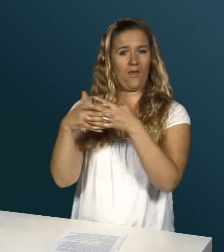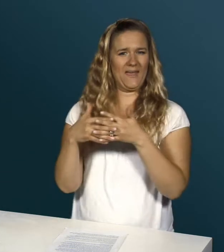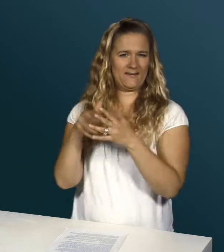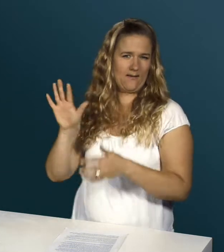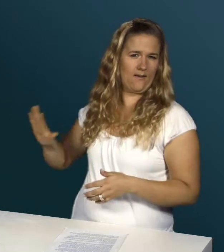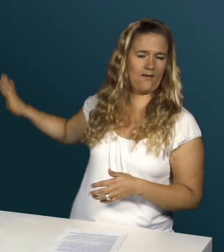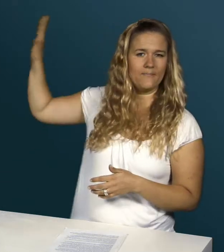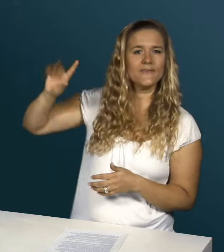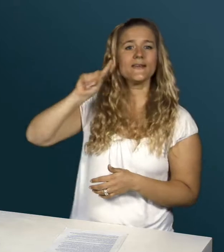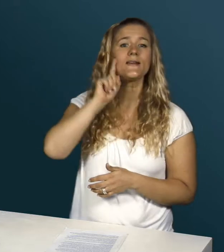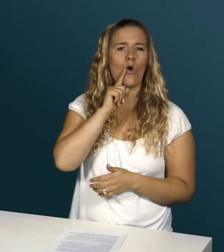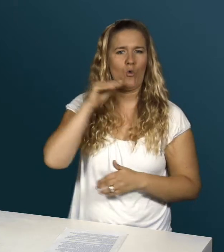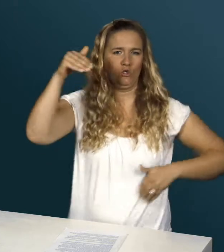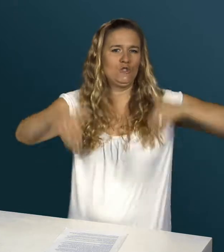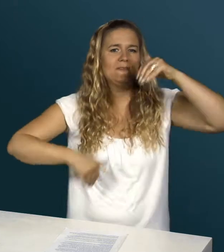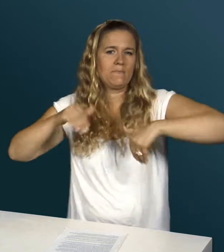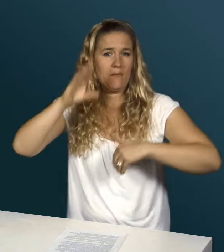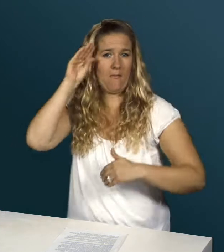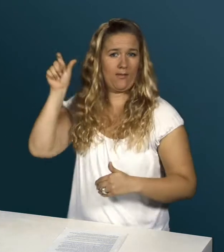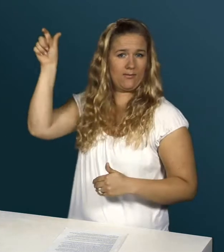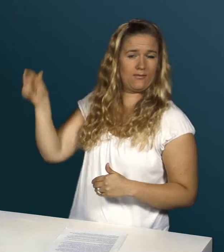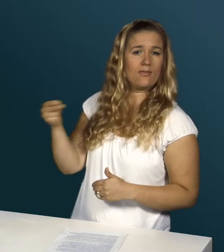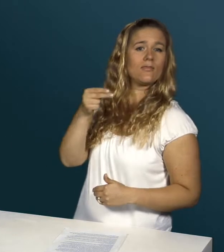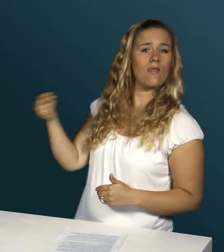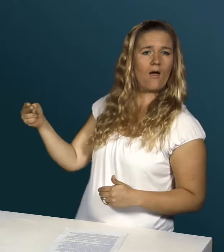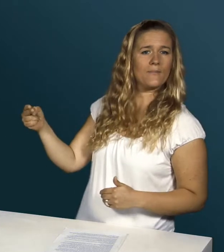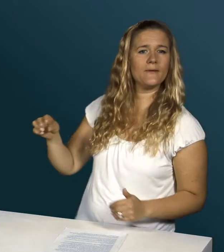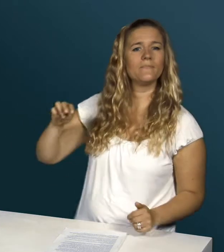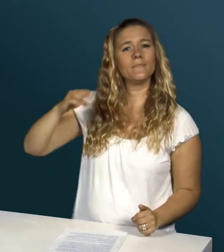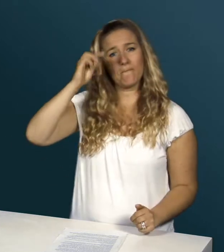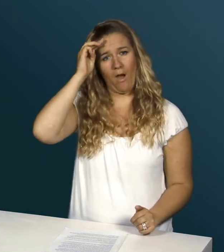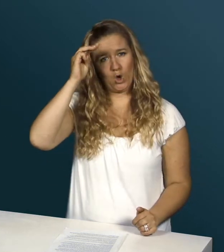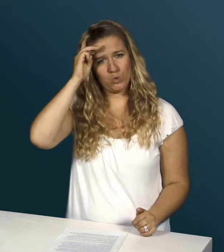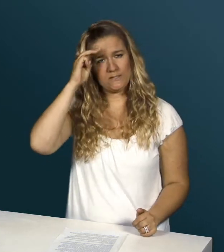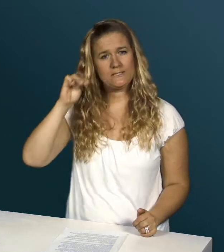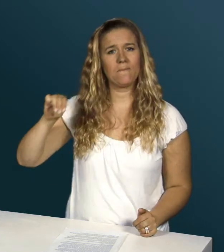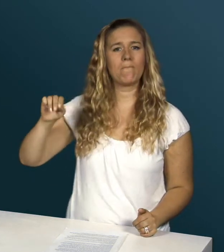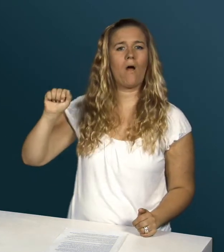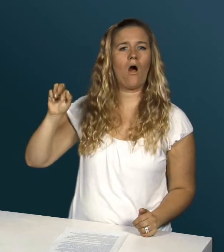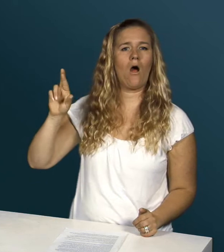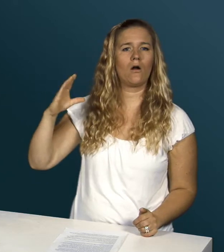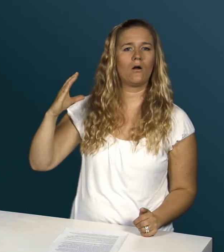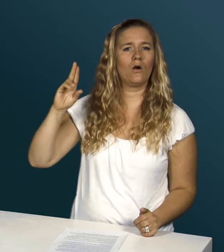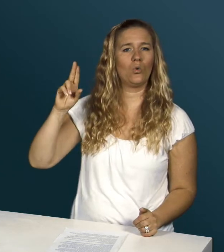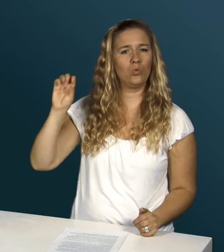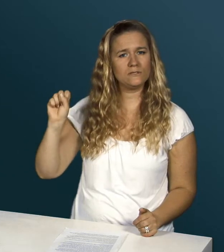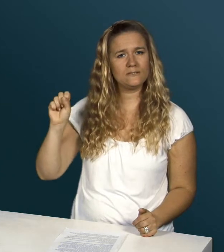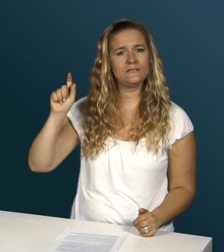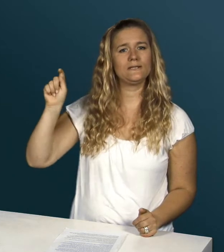Der Gehörlose amerikanische Schwimmer Marcus Titus wird an den Qualifikationen für die Olympischen Spiele